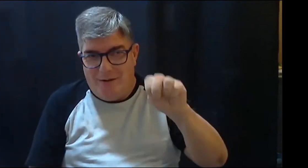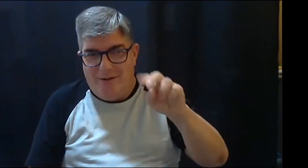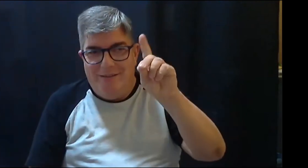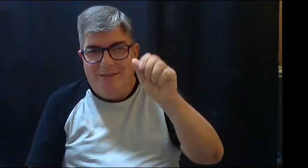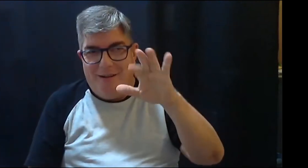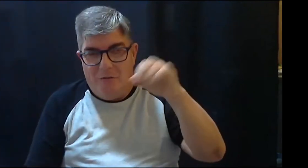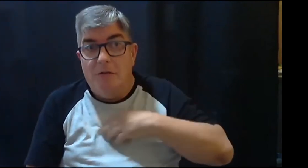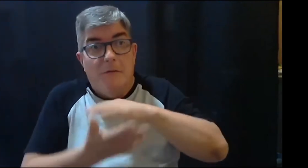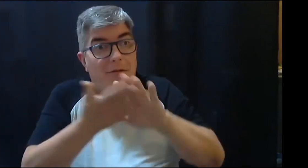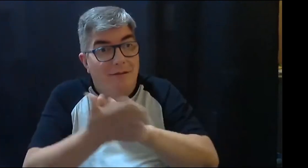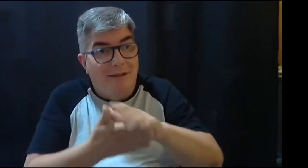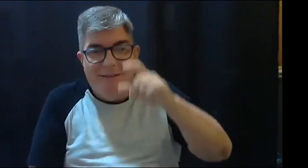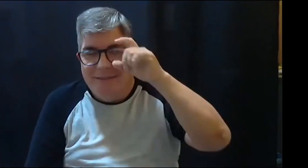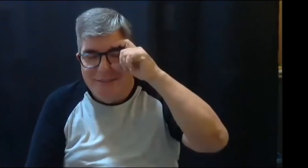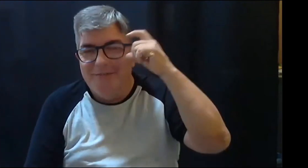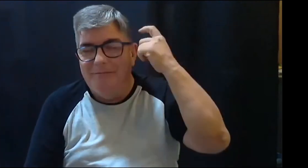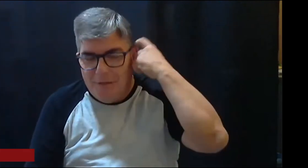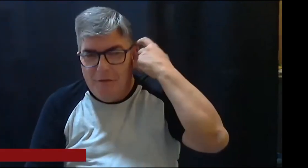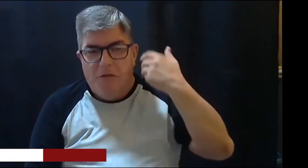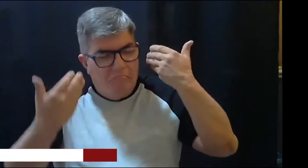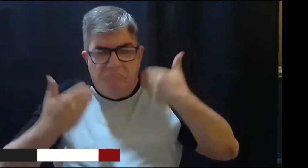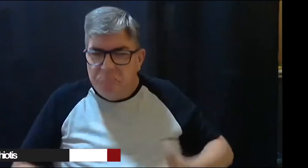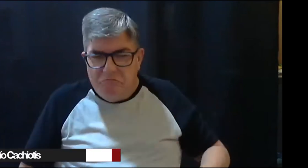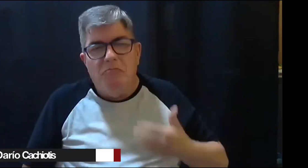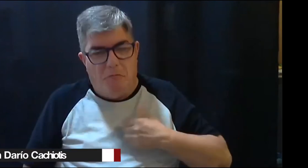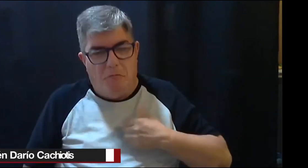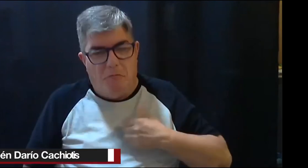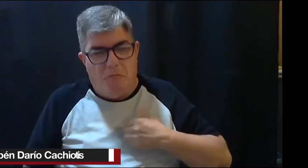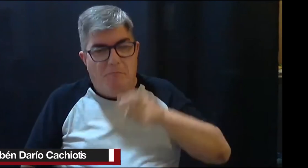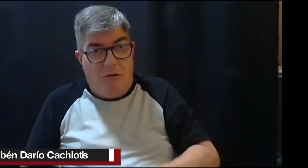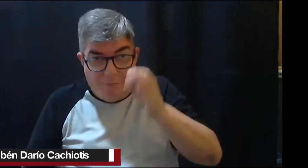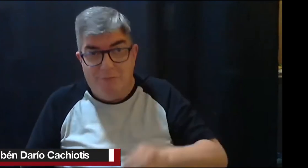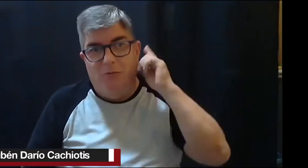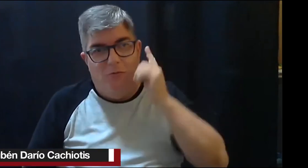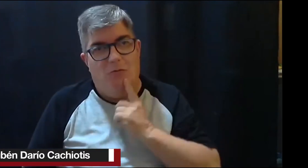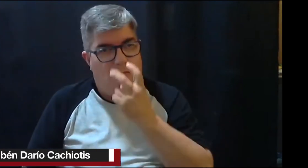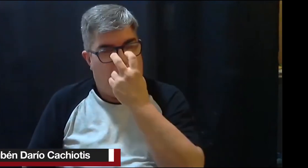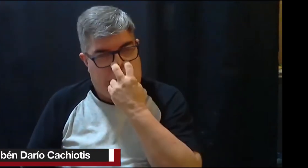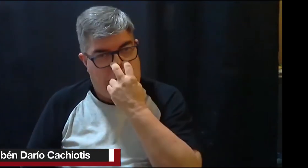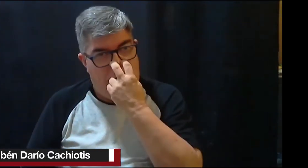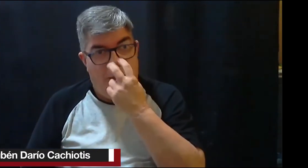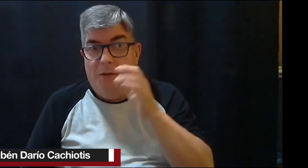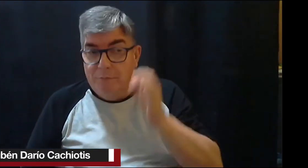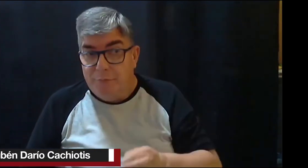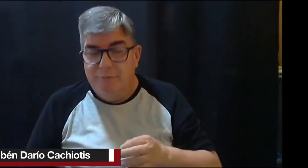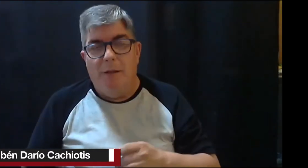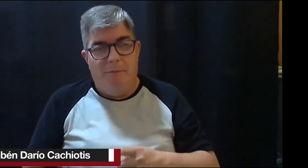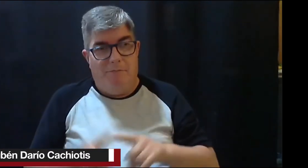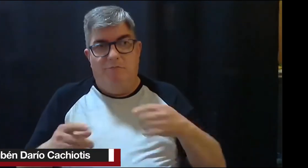tal. Mi nombre es Rubén Darío, esta es mi seña con la que me conocen y soy una persona sordociega.